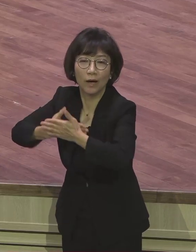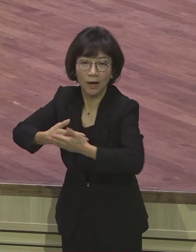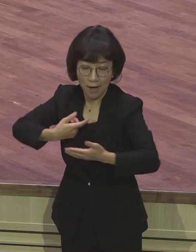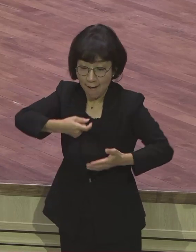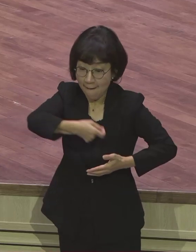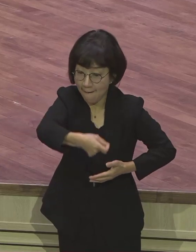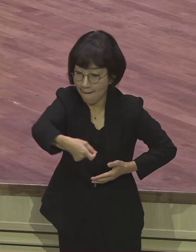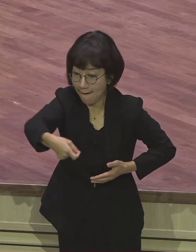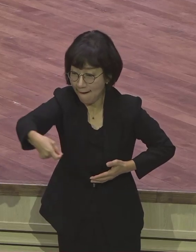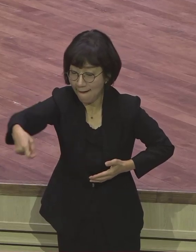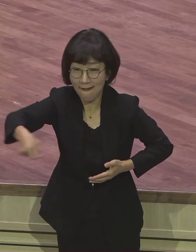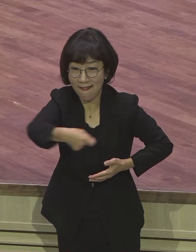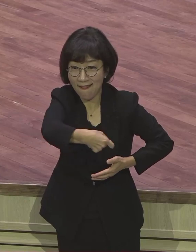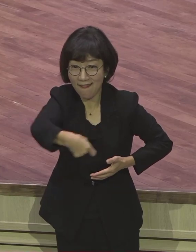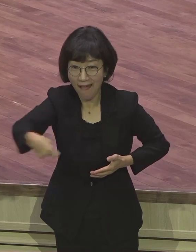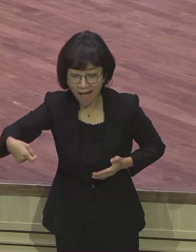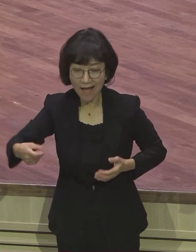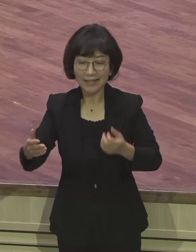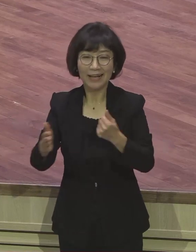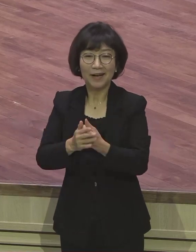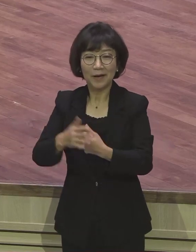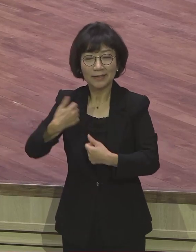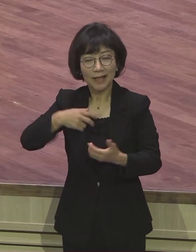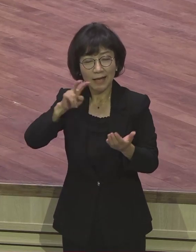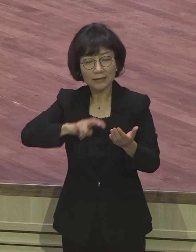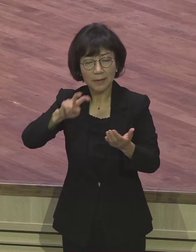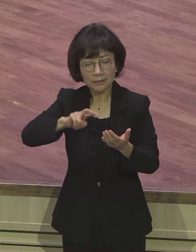어떻게 기쁨을 만들지 않을 수 있겠습니까?